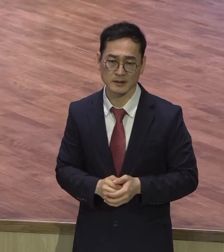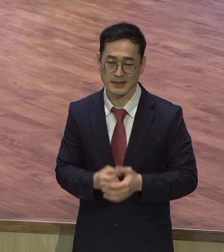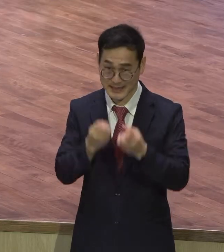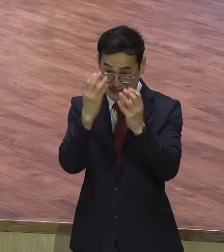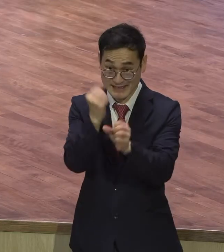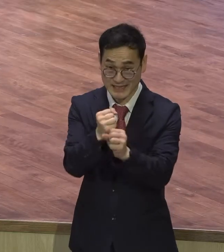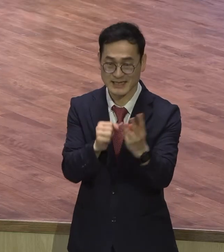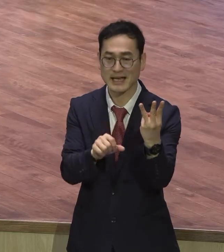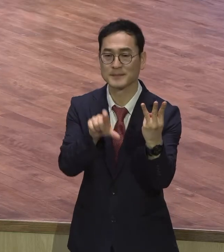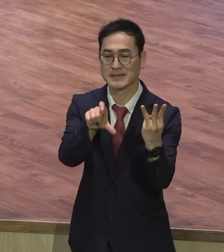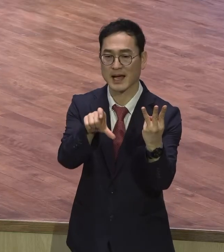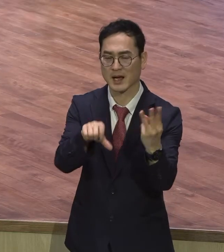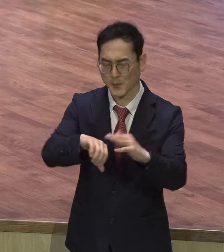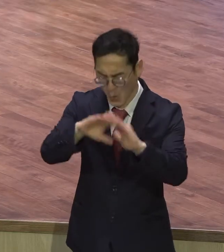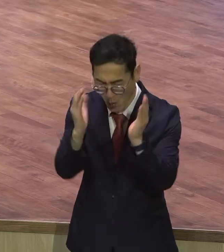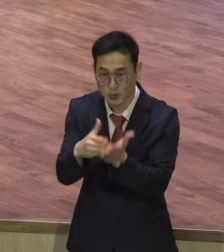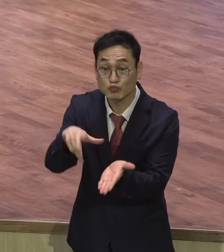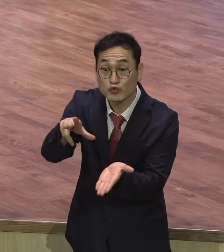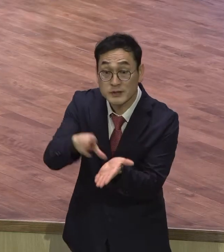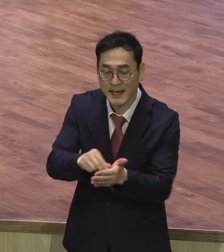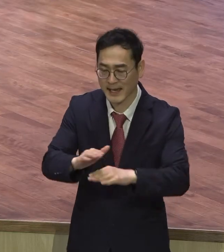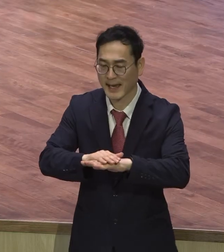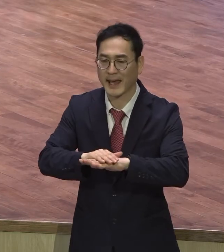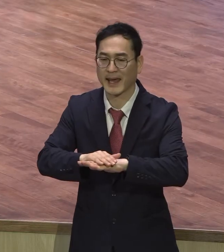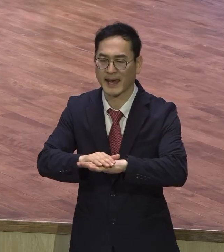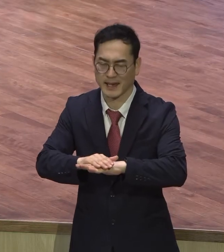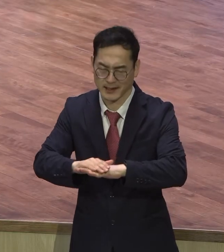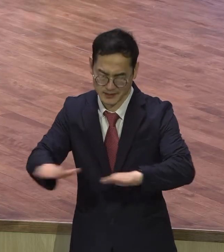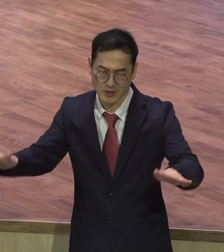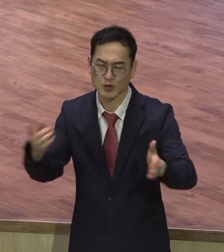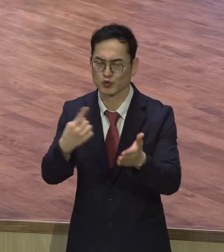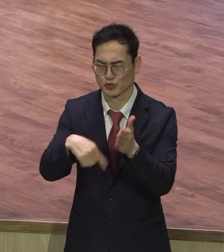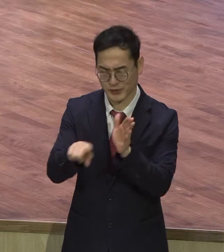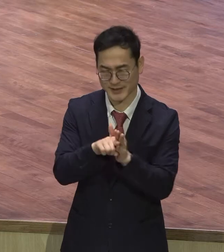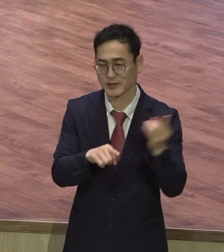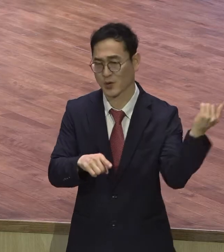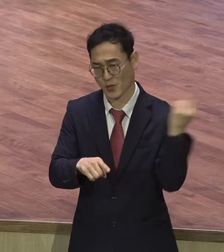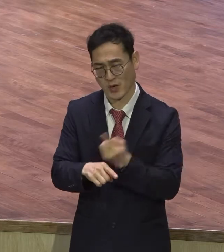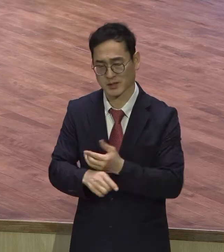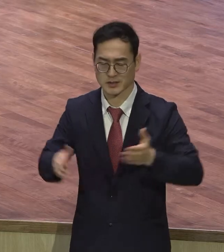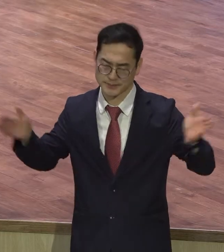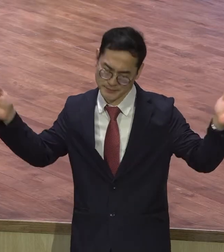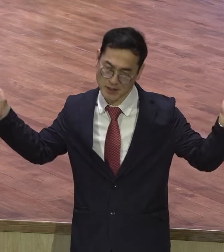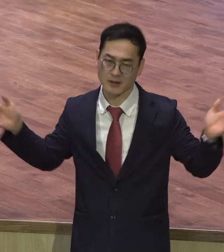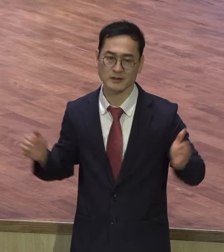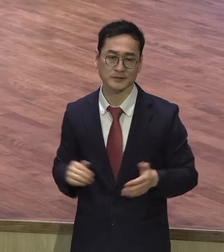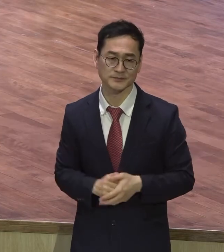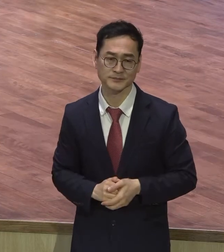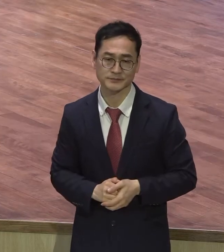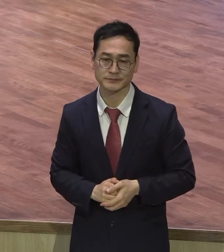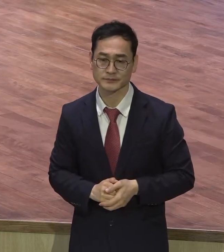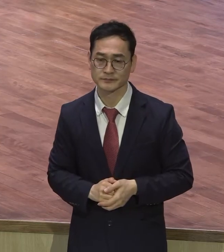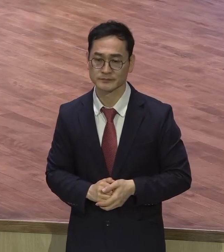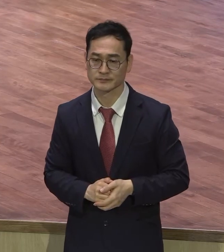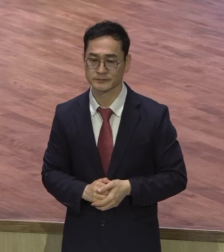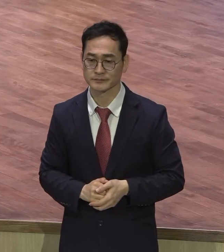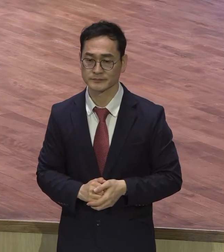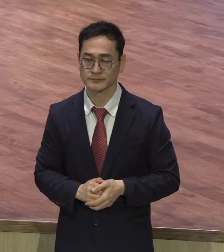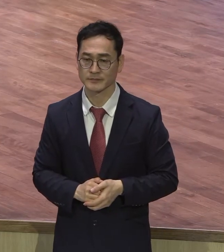완벽하게 다 해결해 주세요. 구원하니까. 인류가 구원받으니까 해결하셨단 말이에요. 예수 그리스도께서